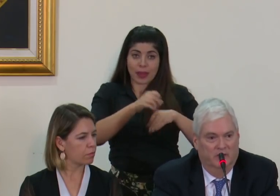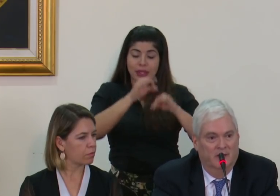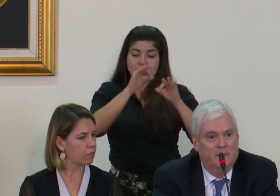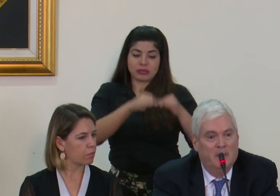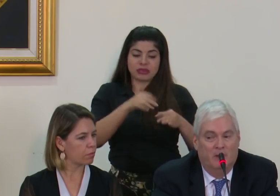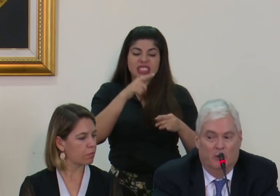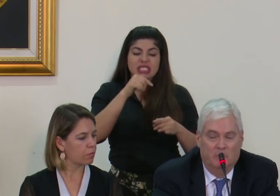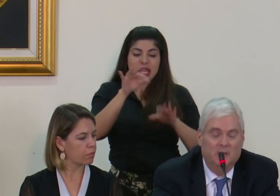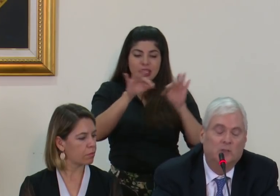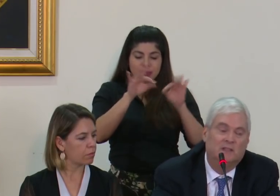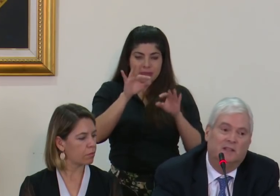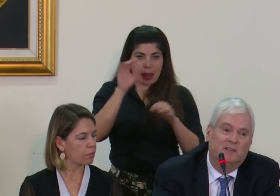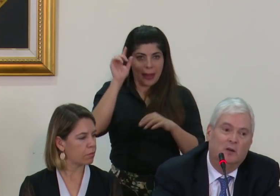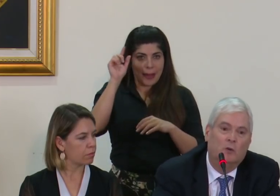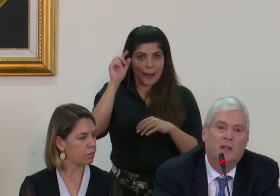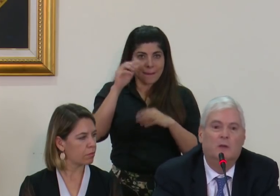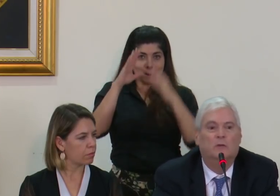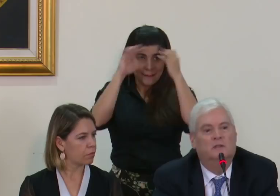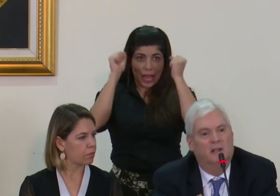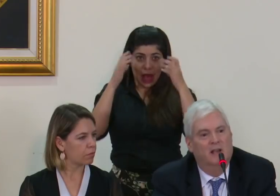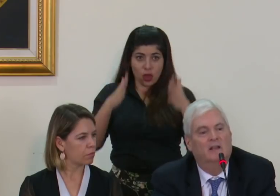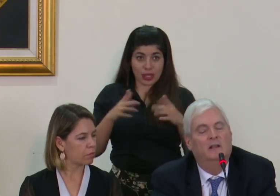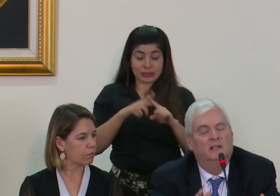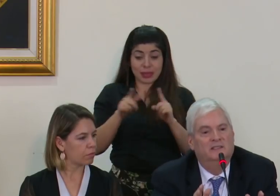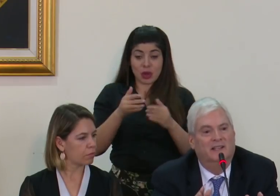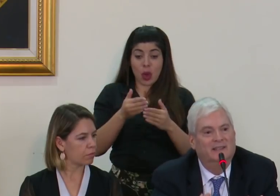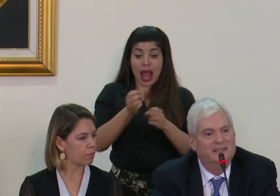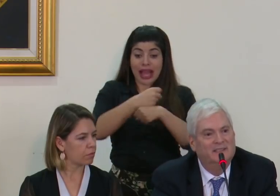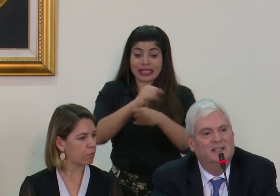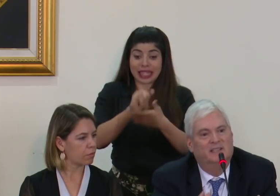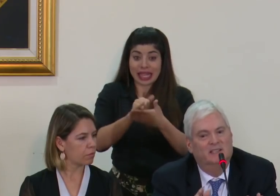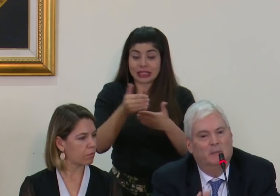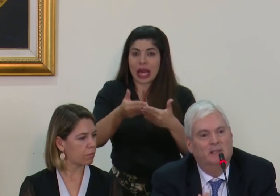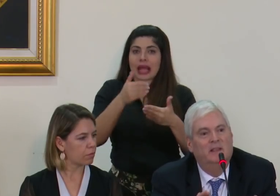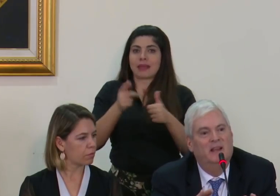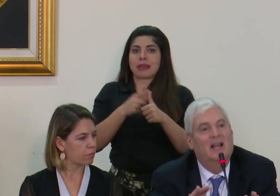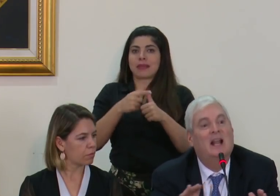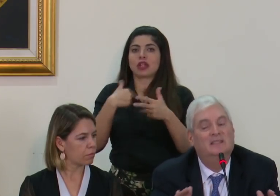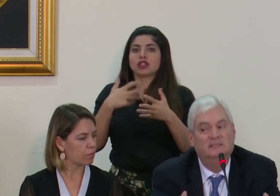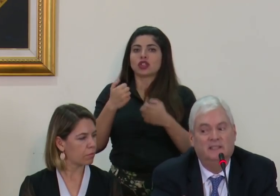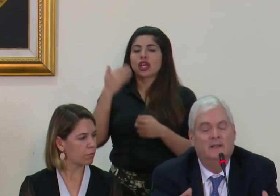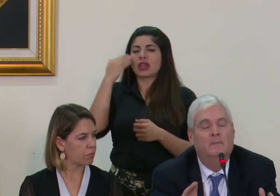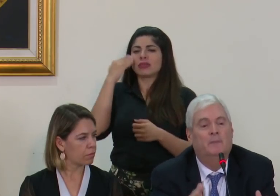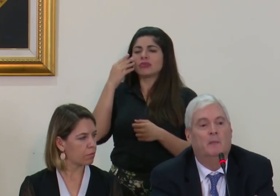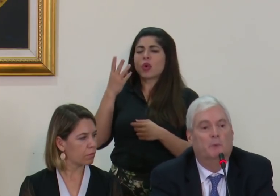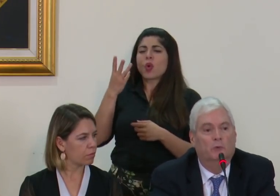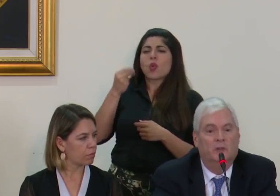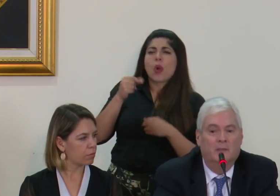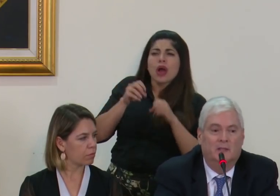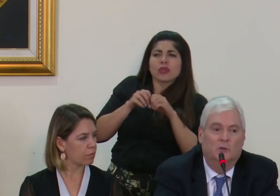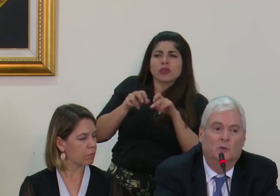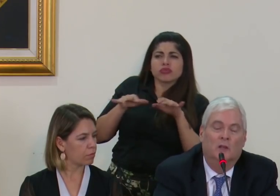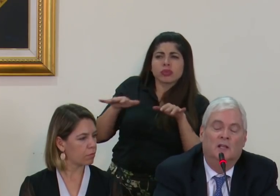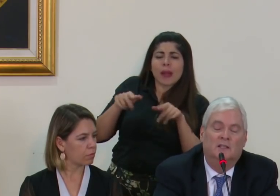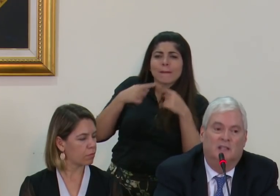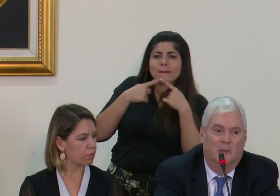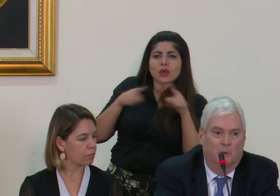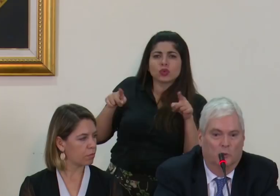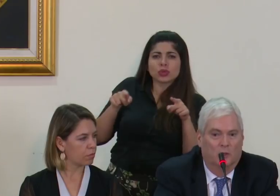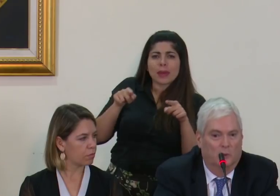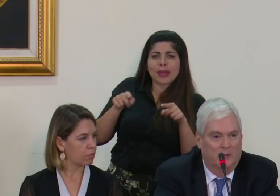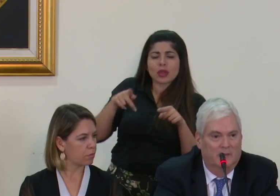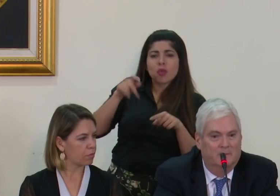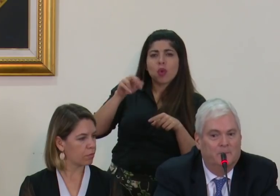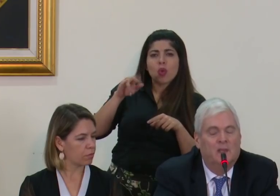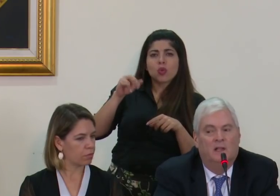embajadores pero repito antes de hacerlo quiero tener certeza exactamente del alcance del pronunciamiento de